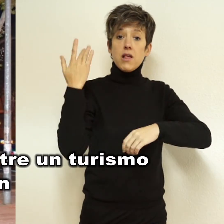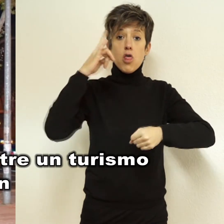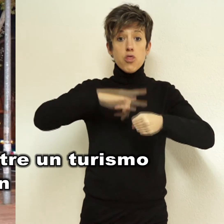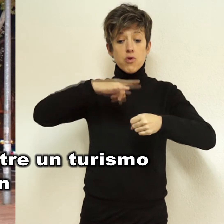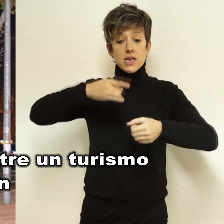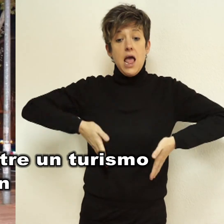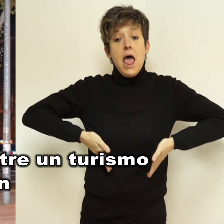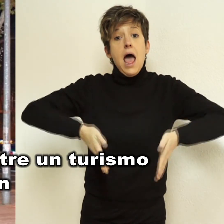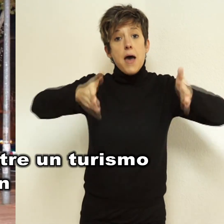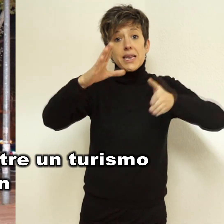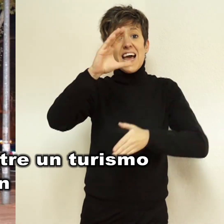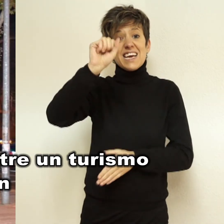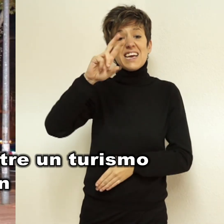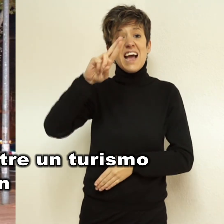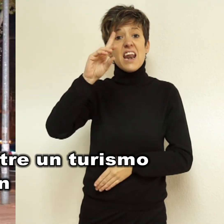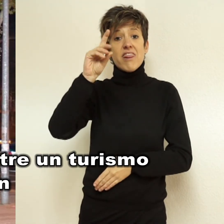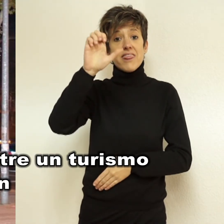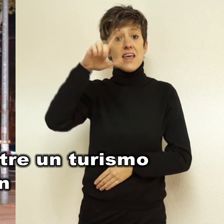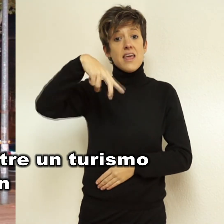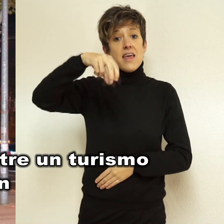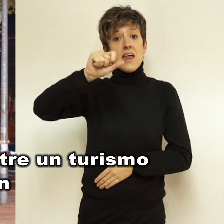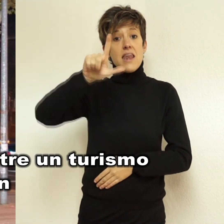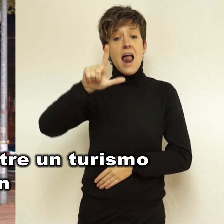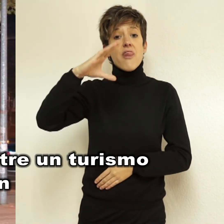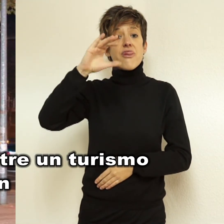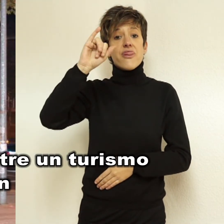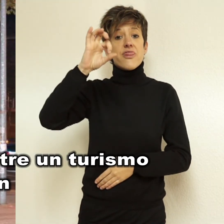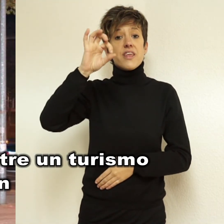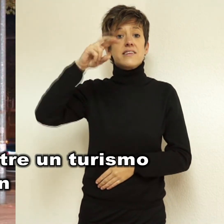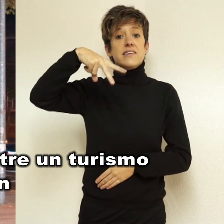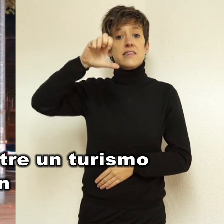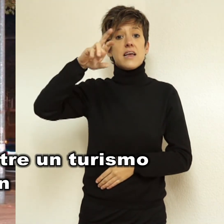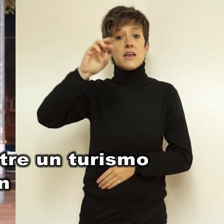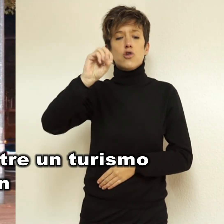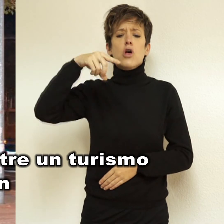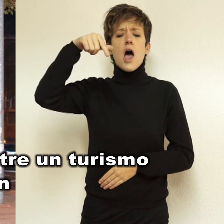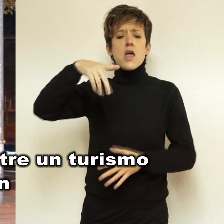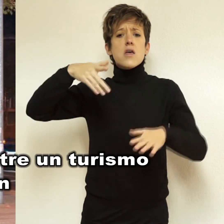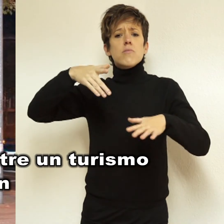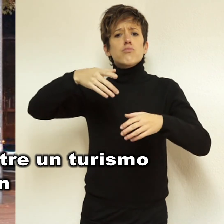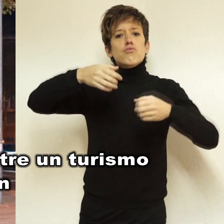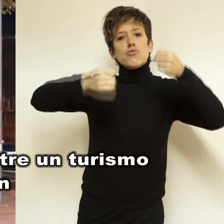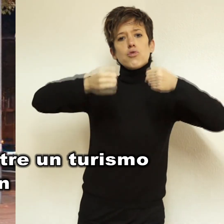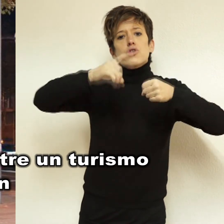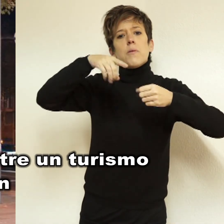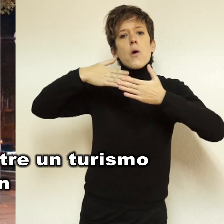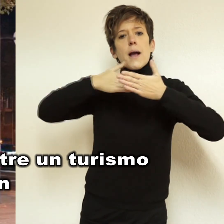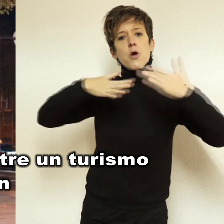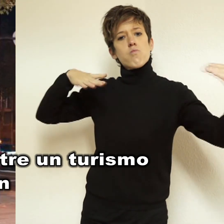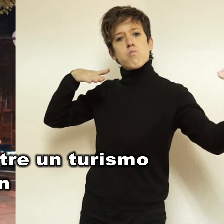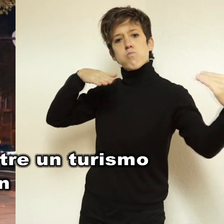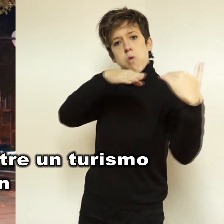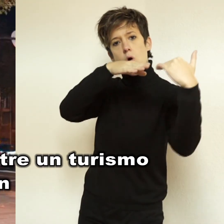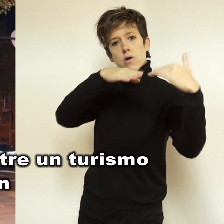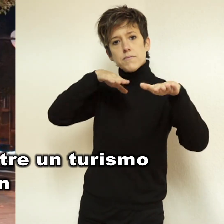lunes, en la avenida Cardenal Cisneros, a la altura de la avenida Conarapilés, se produjo una colisión por alcance entre un turismo y un camión.